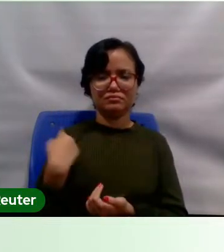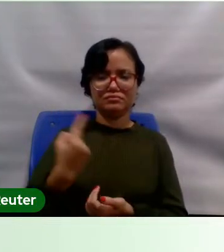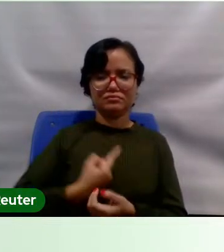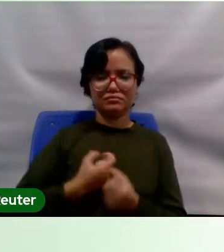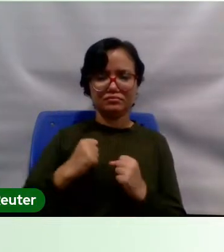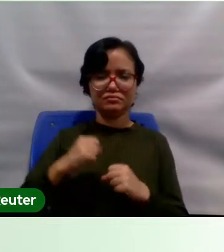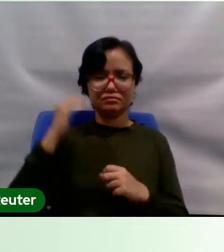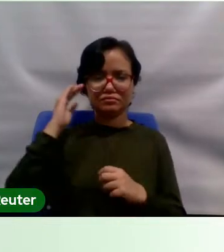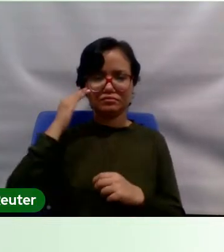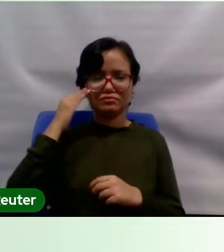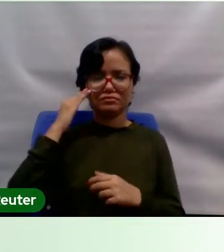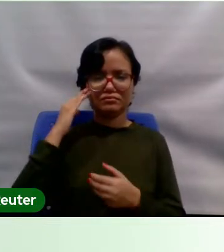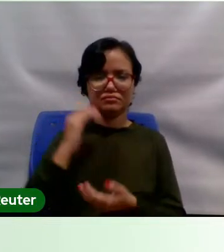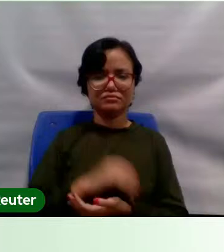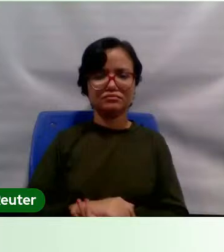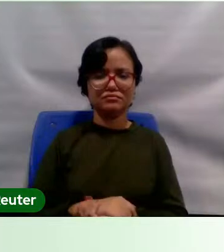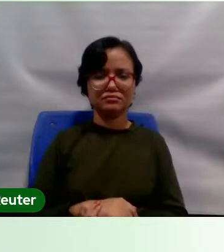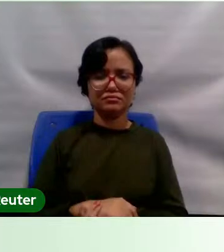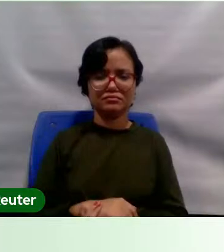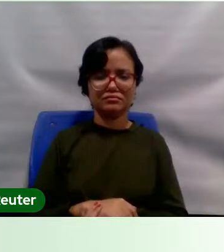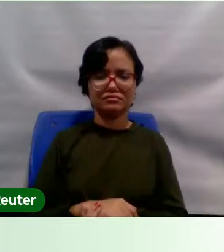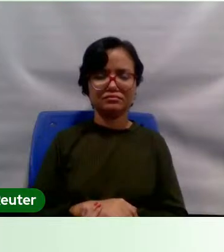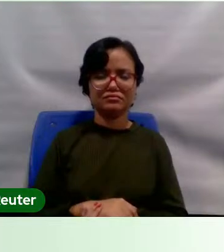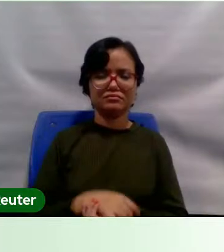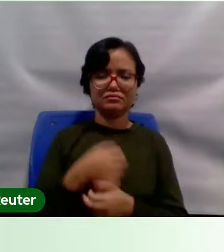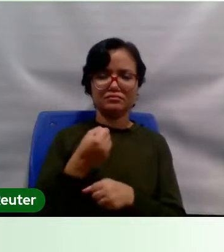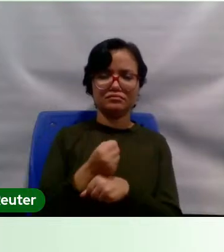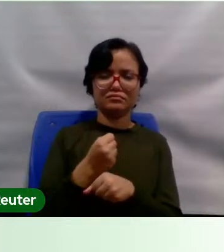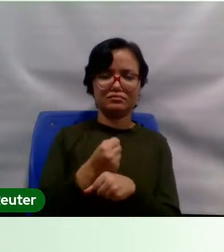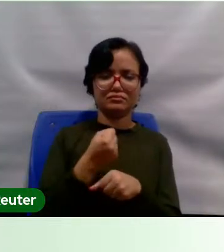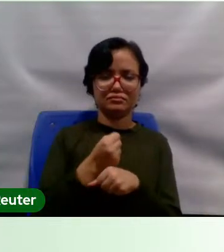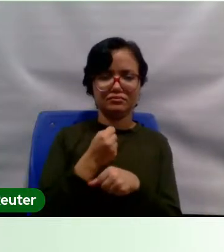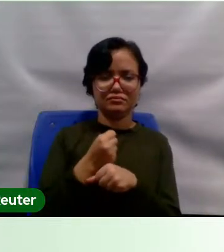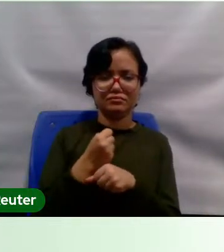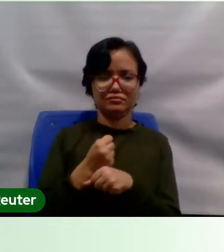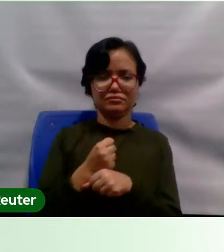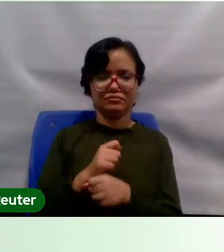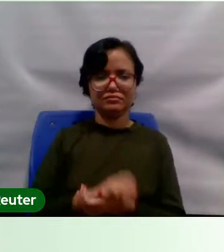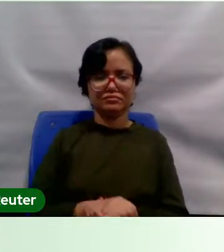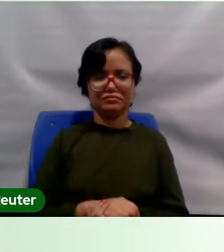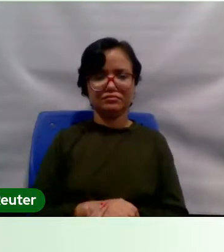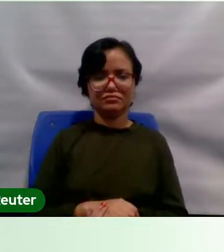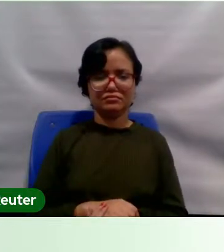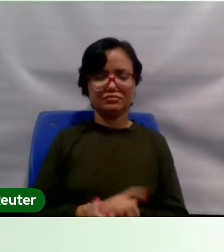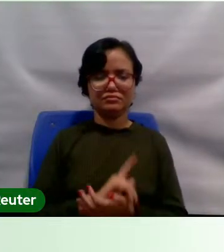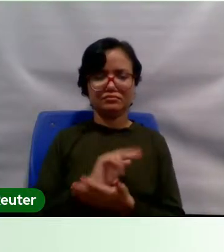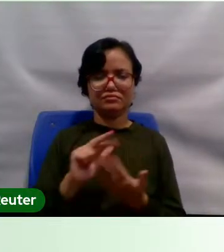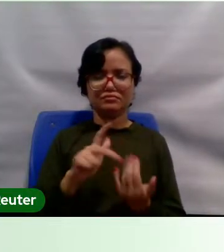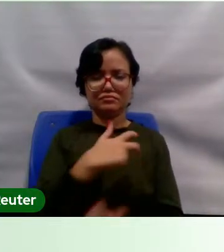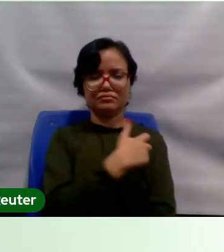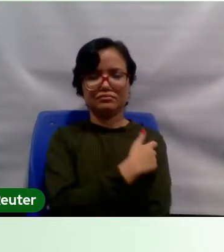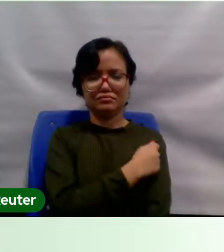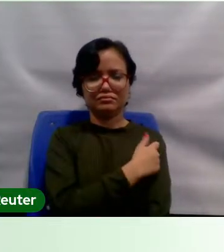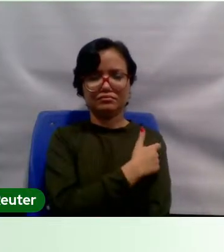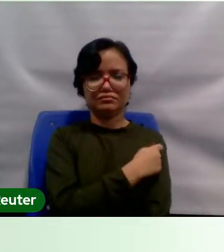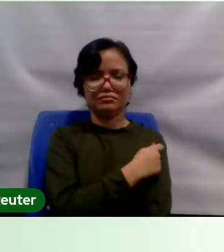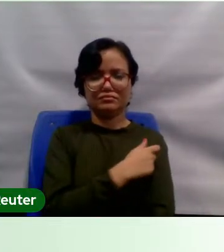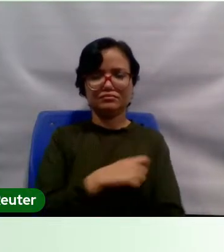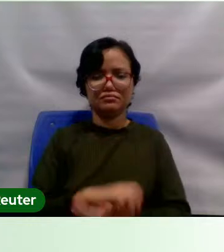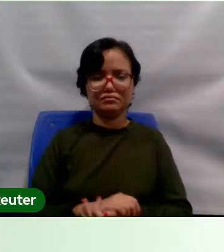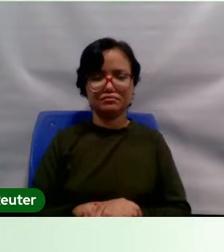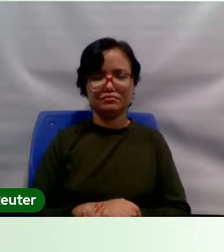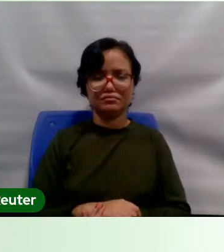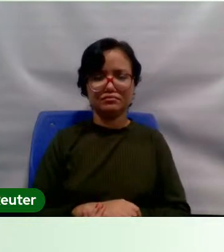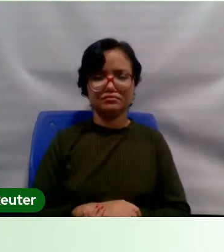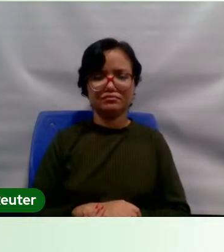isso, mas depois de muitos anos, depois de muitas vacinas, depois de muitas